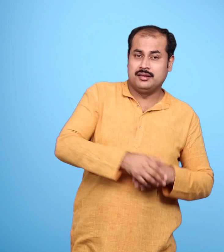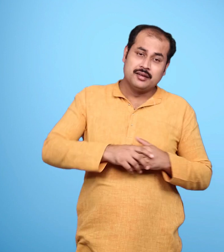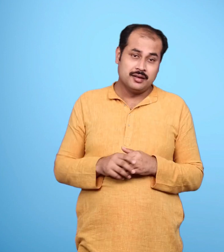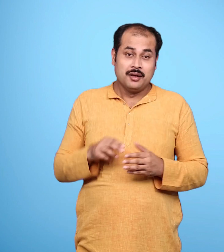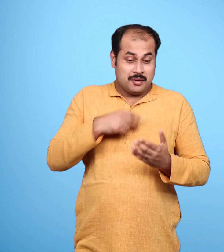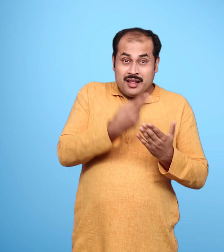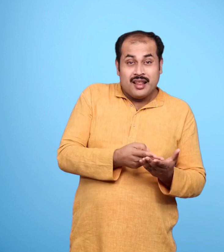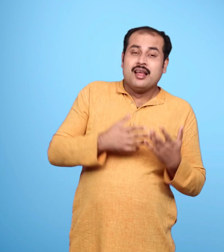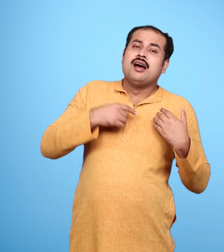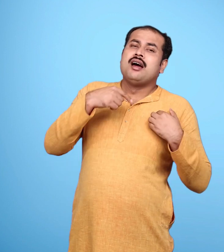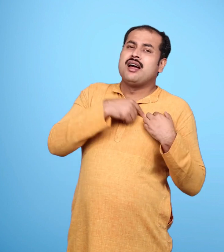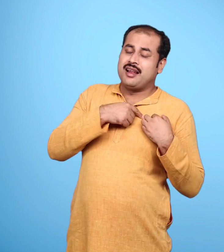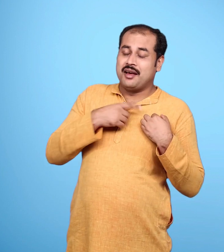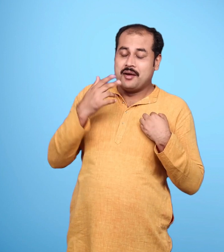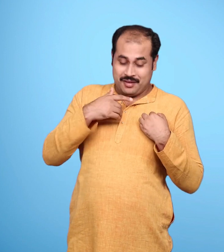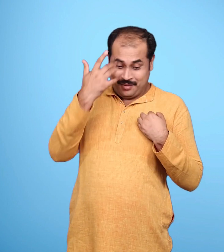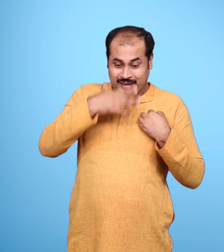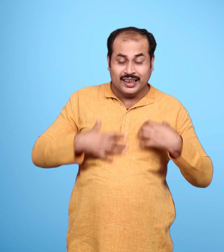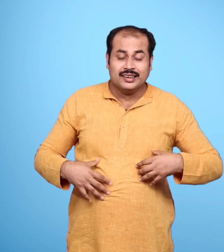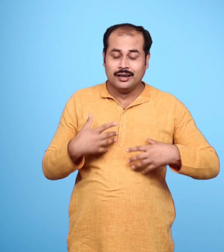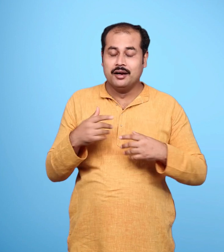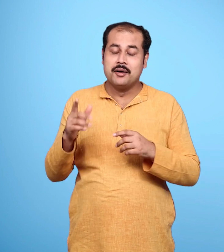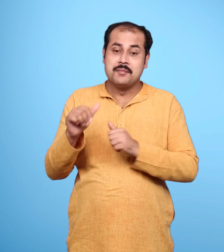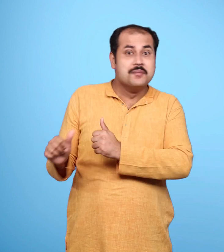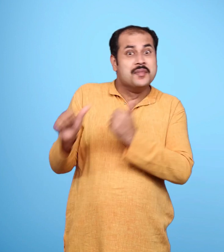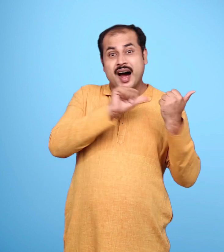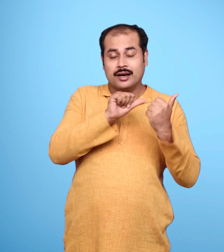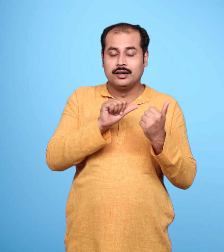पड़ा धर्ती पर गिरते ही मारीच अपने असली रूप में आ गया